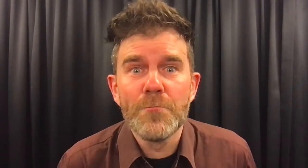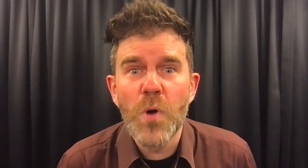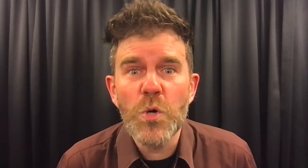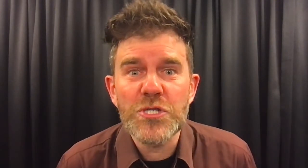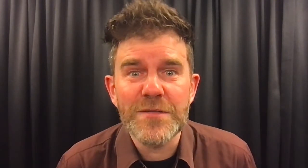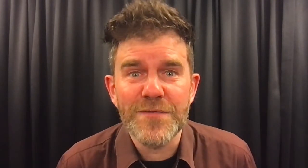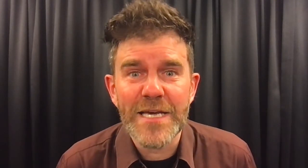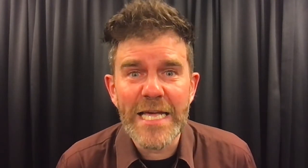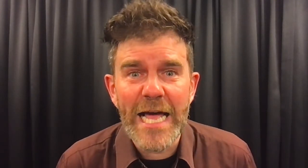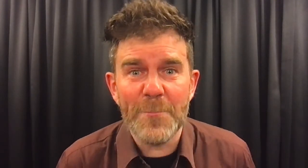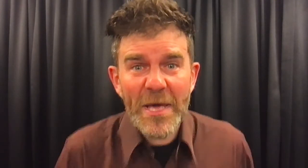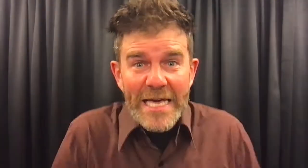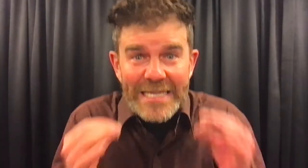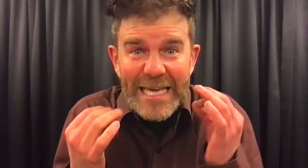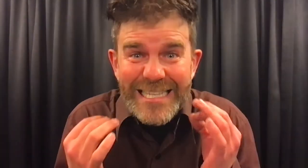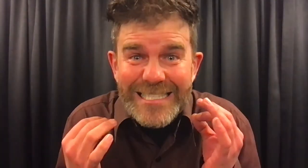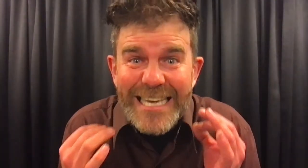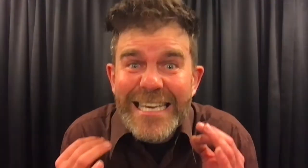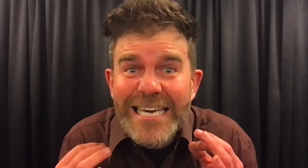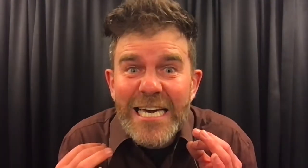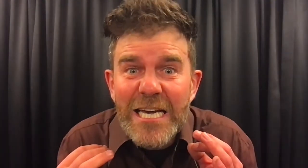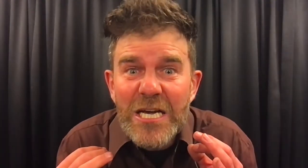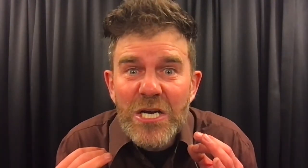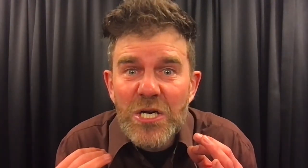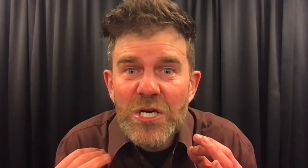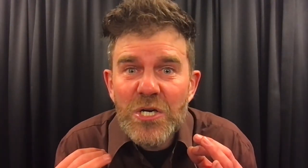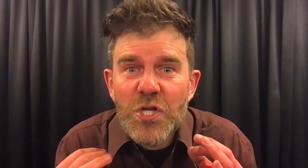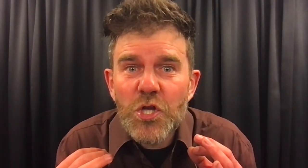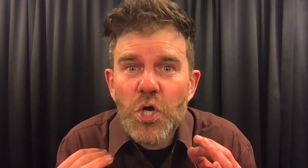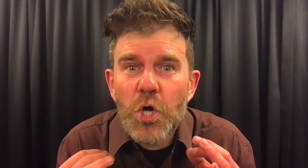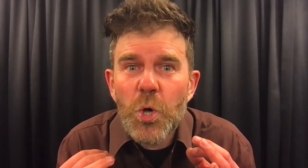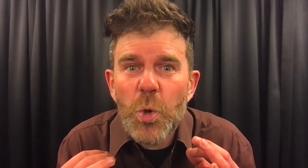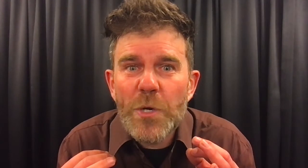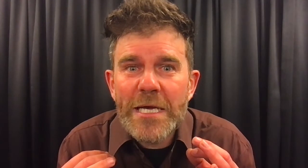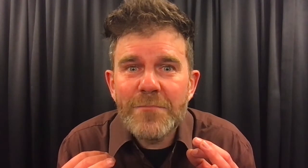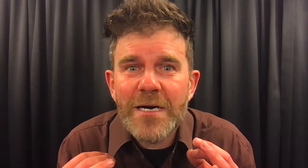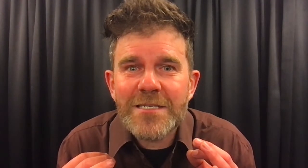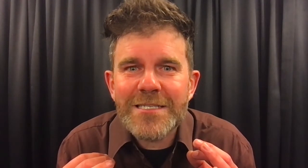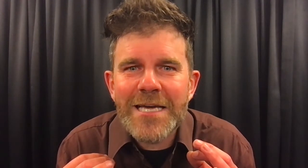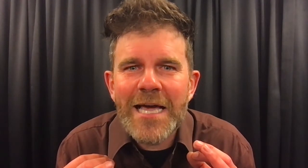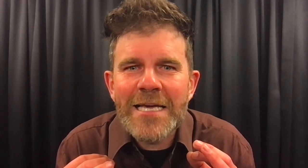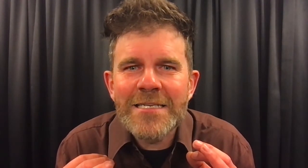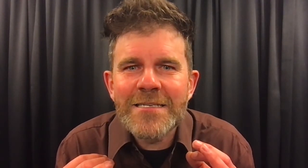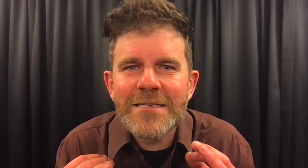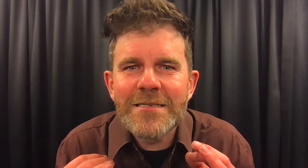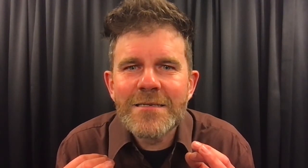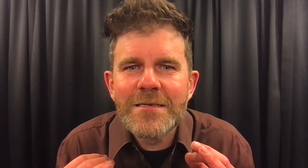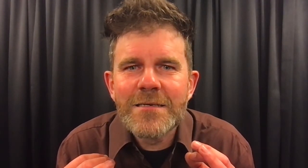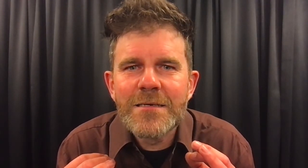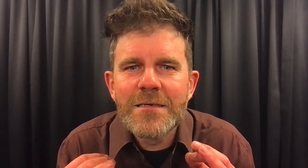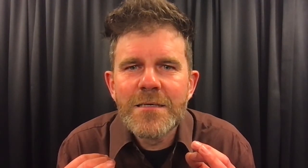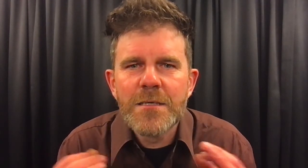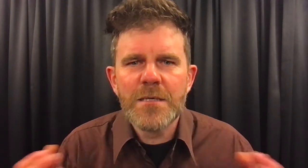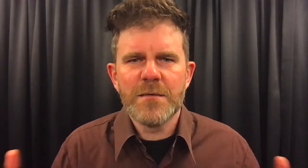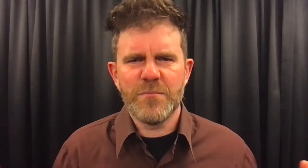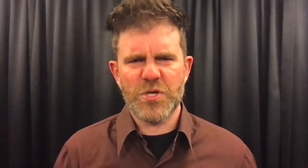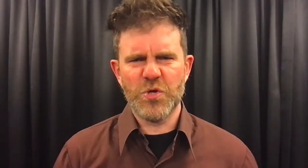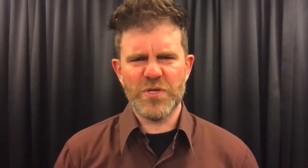mooiste veren heb. Ik denk, dat ik de koning mag zijn. Maar kunnen ze